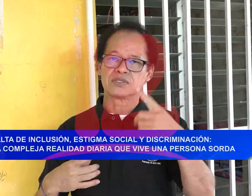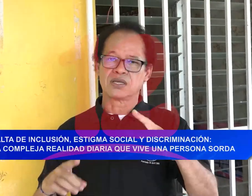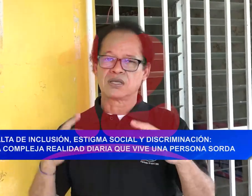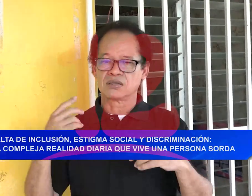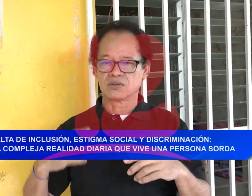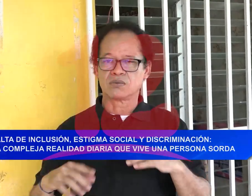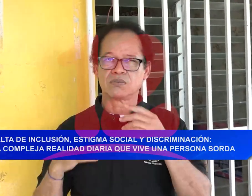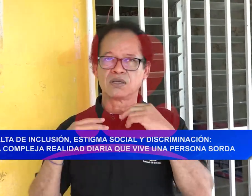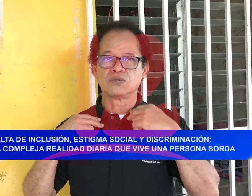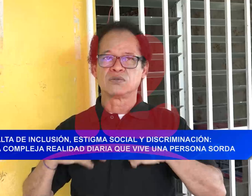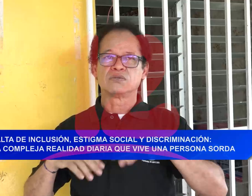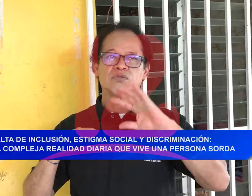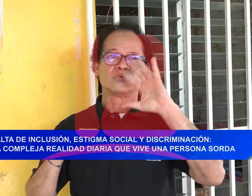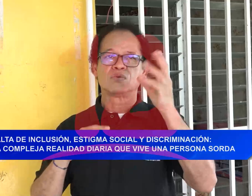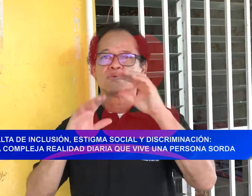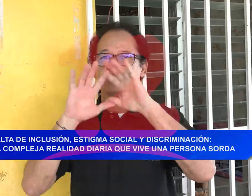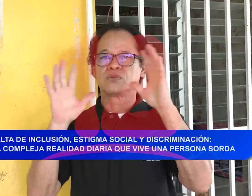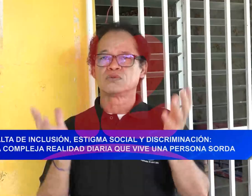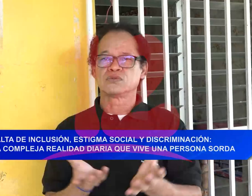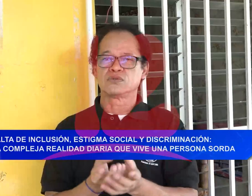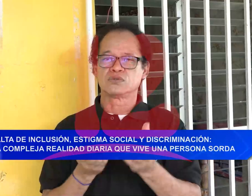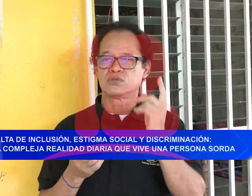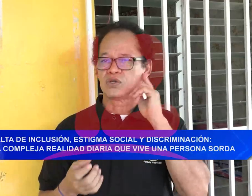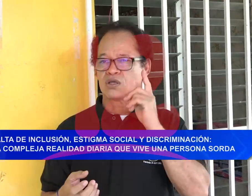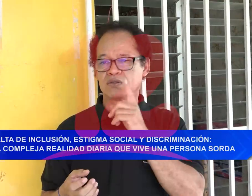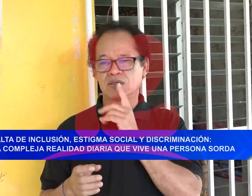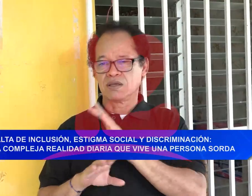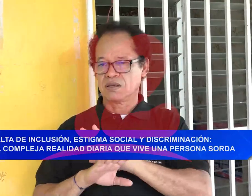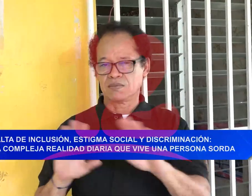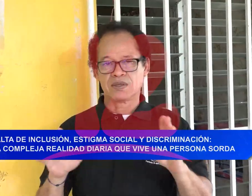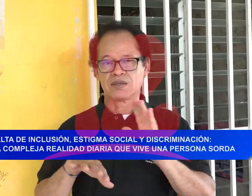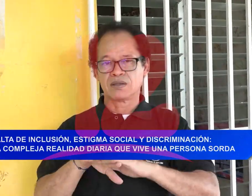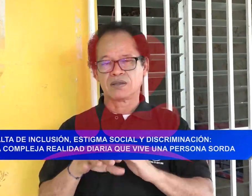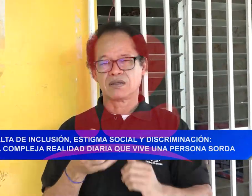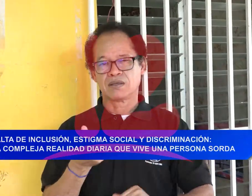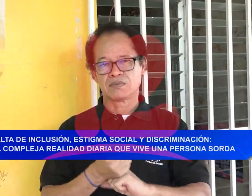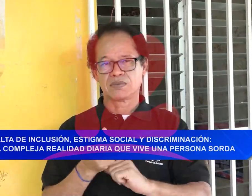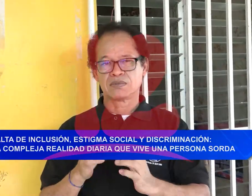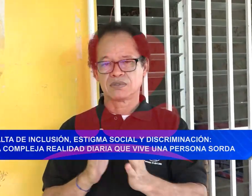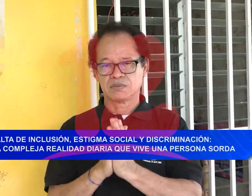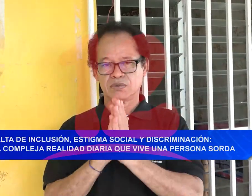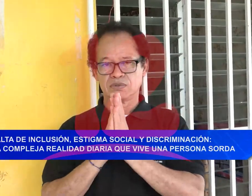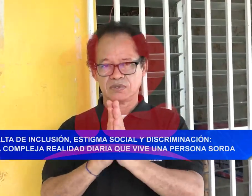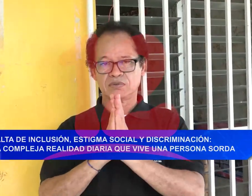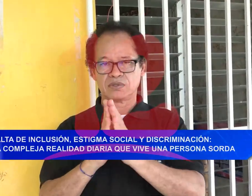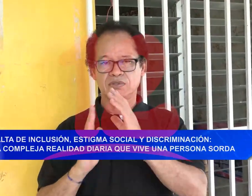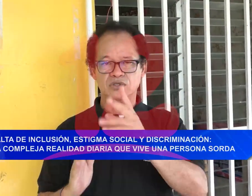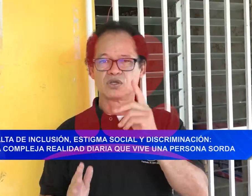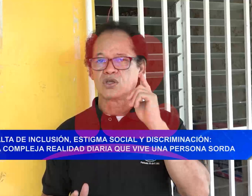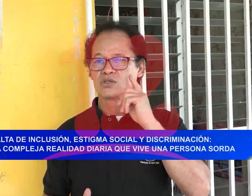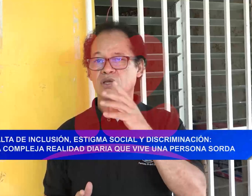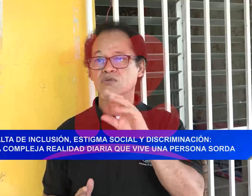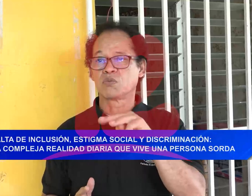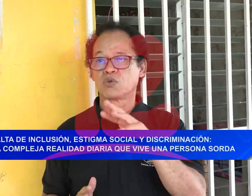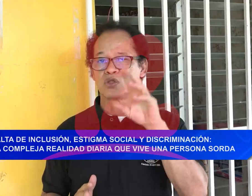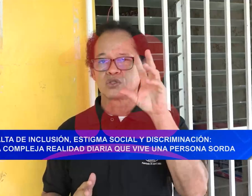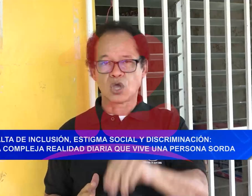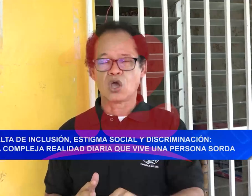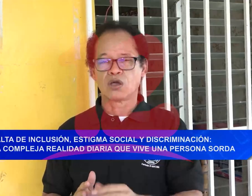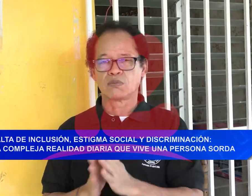sordas y es uno el derecho que nosotros nos definamos como tal, como personas sordas. Entonces, ese llamado también